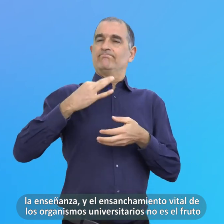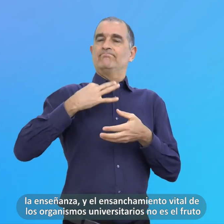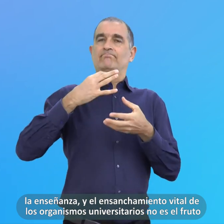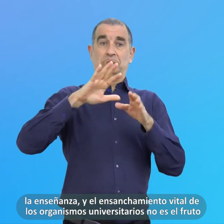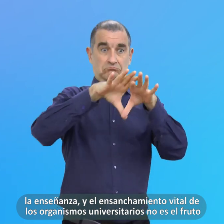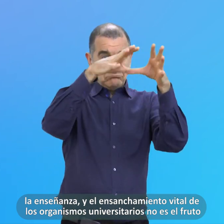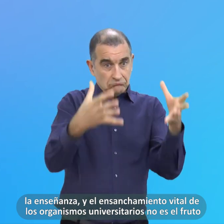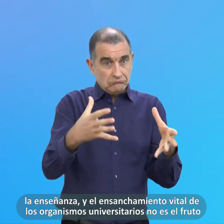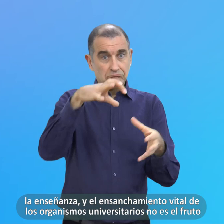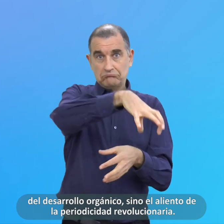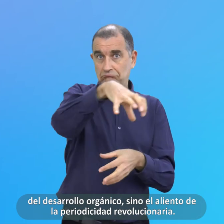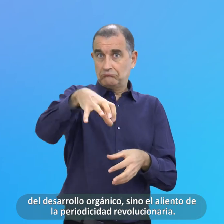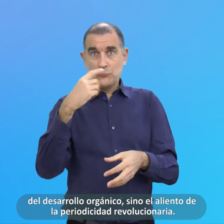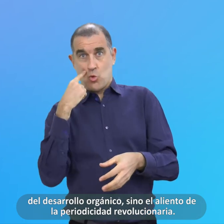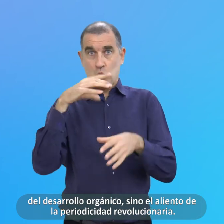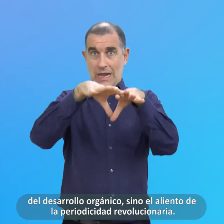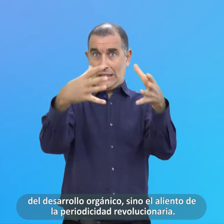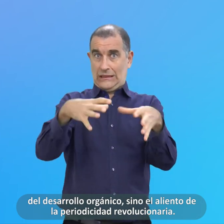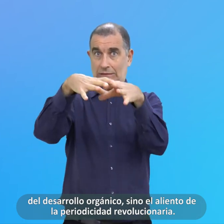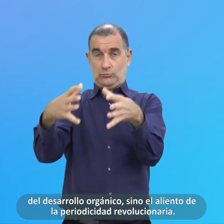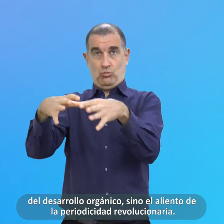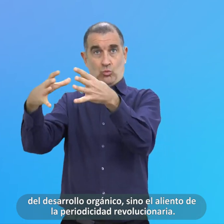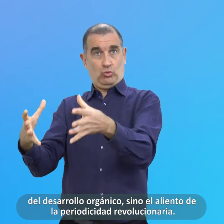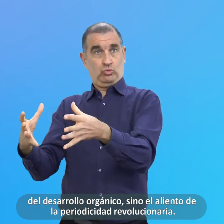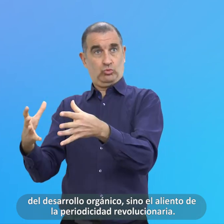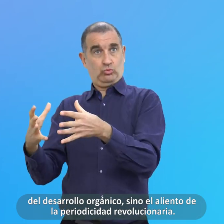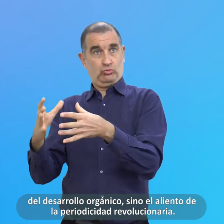es el fruto Del desarrollo orgánico